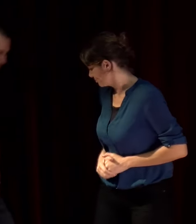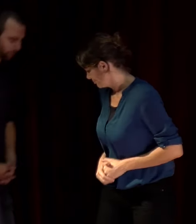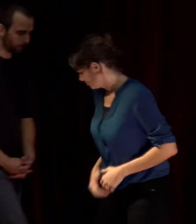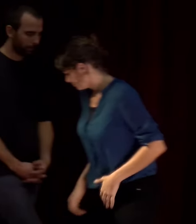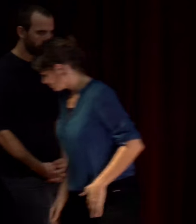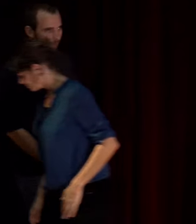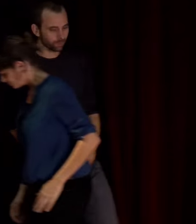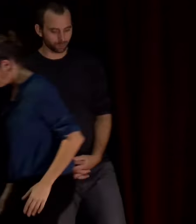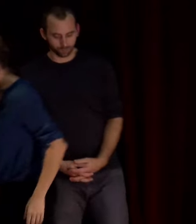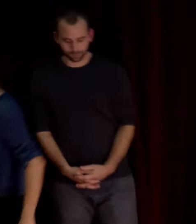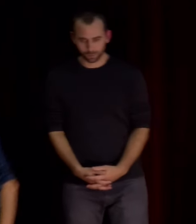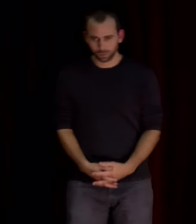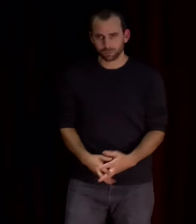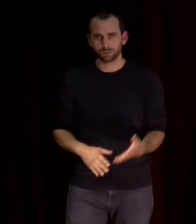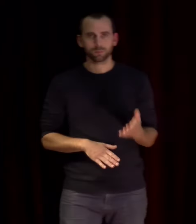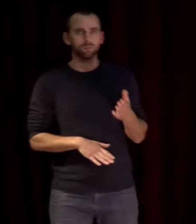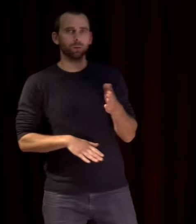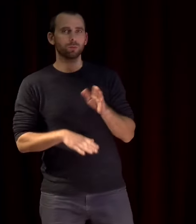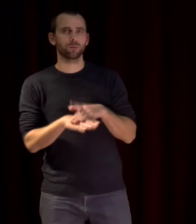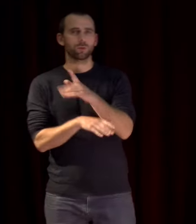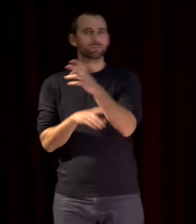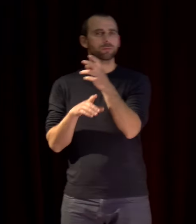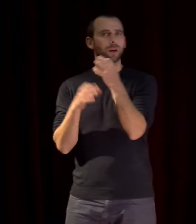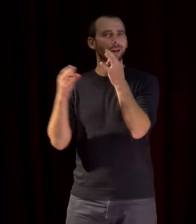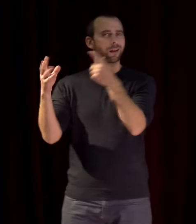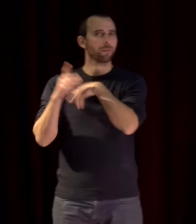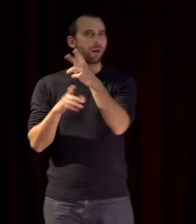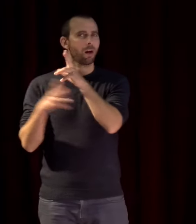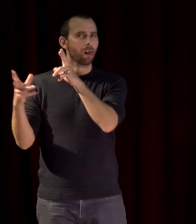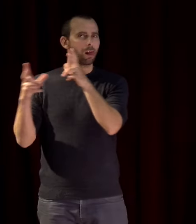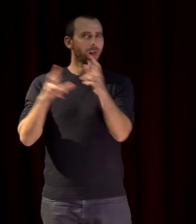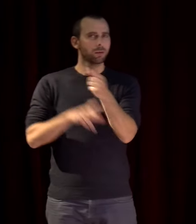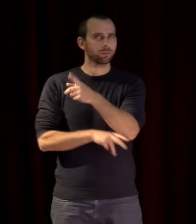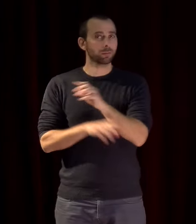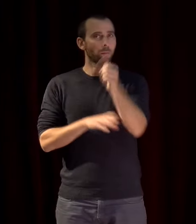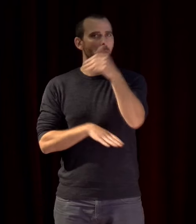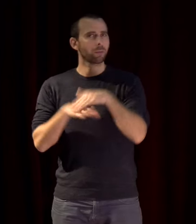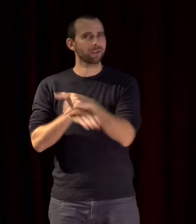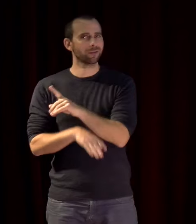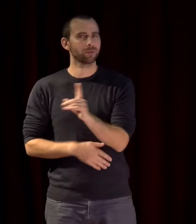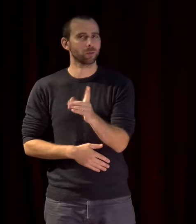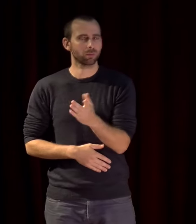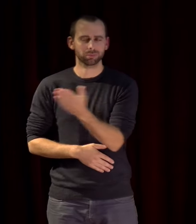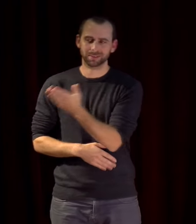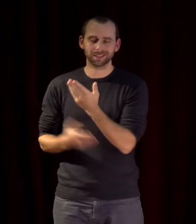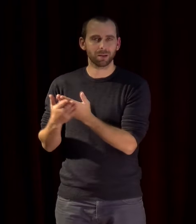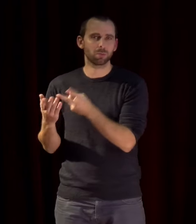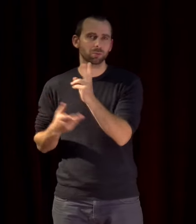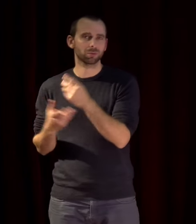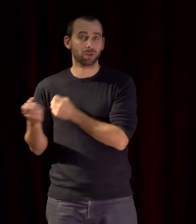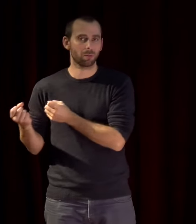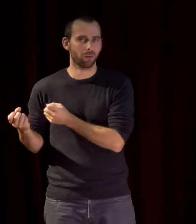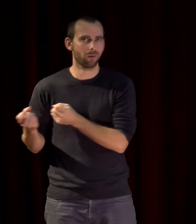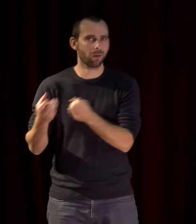la cause première des guerres ou des violences ou des conflits le dérèglement climatique est plutôt un multiplicateur des menaces